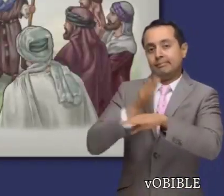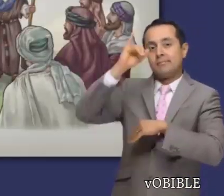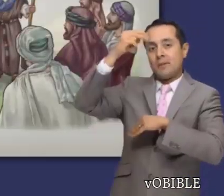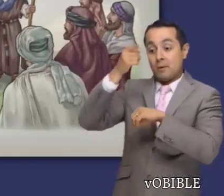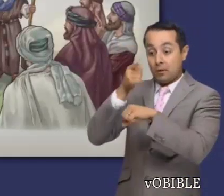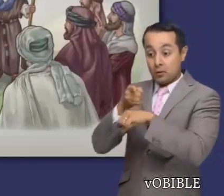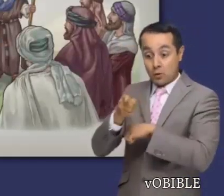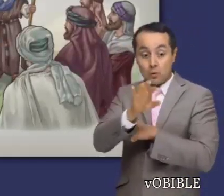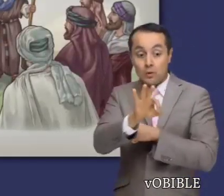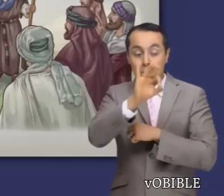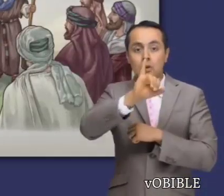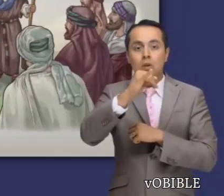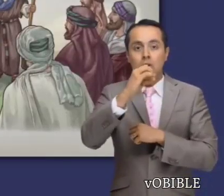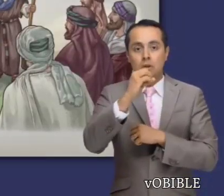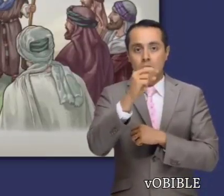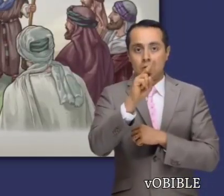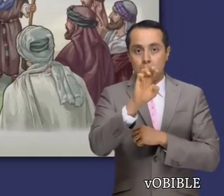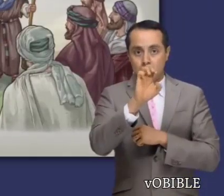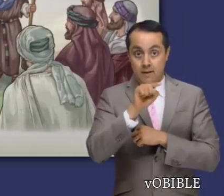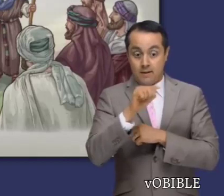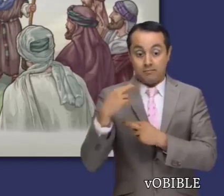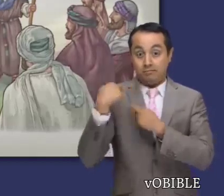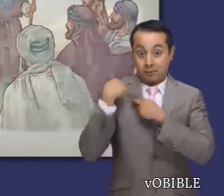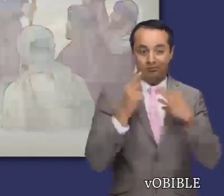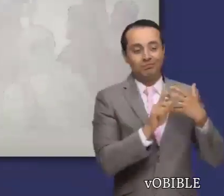nombre líder a Josué para que lleve al pueblo a Canaán.